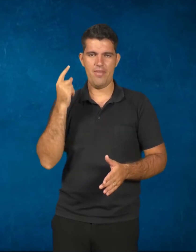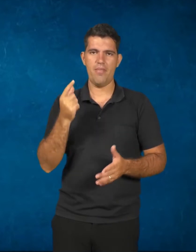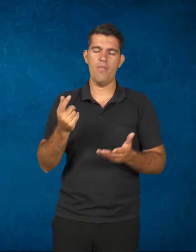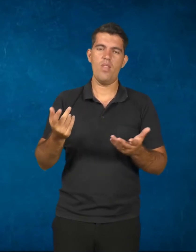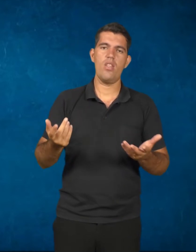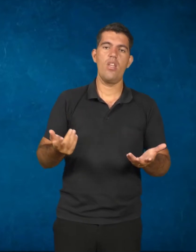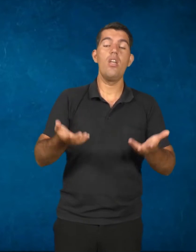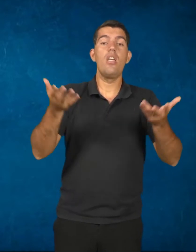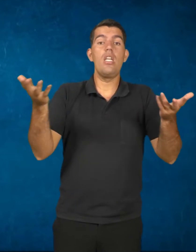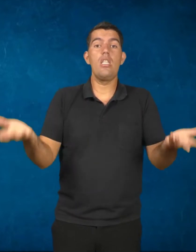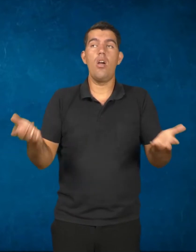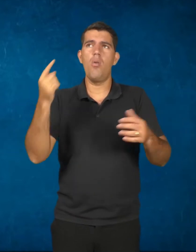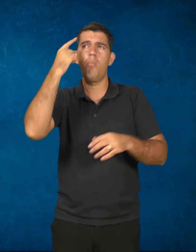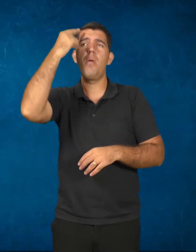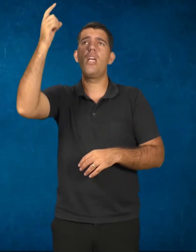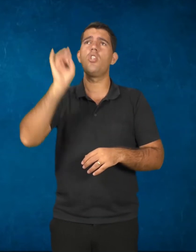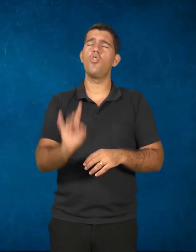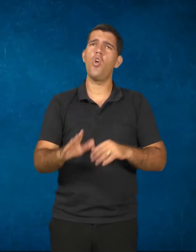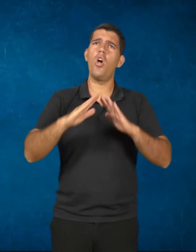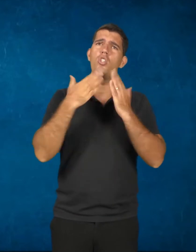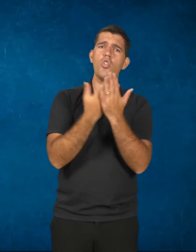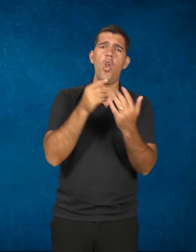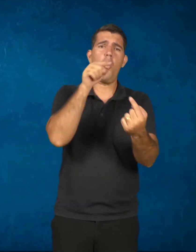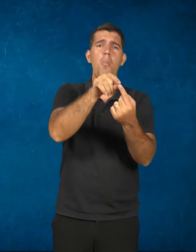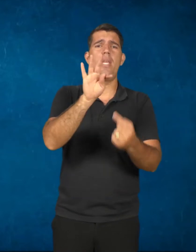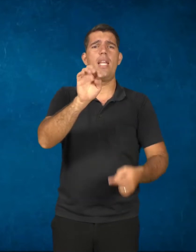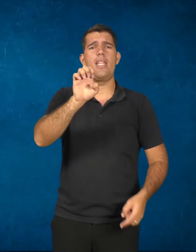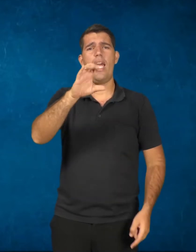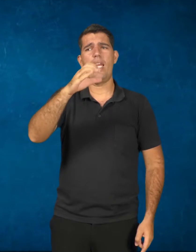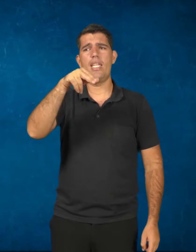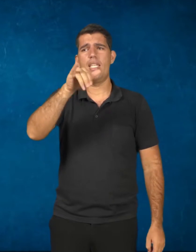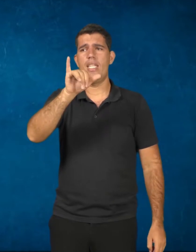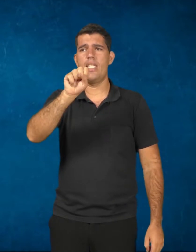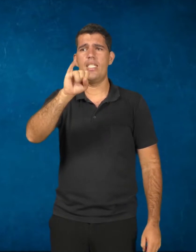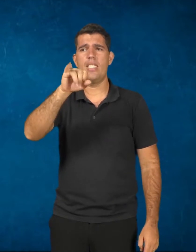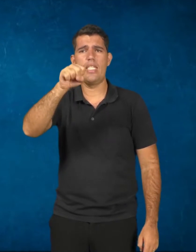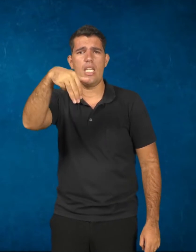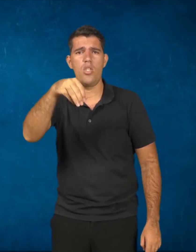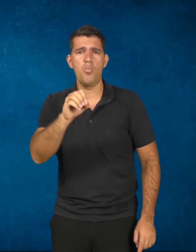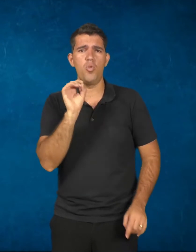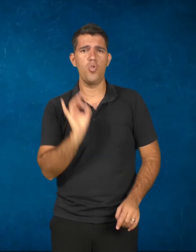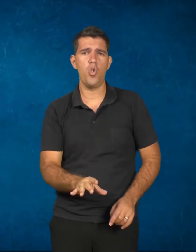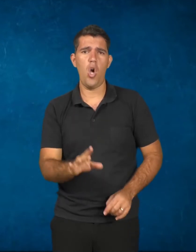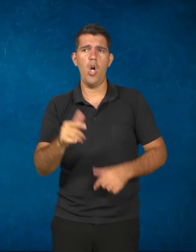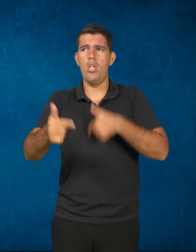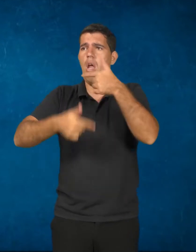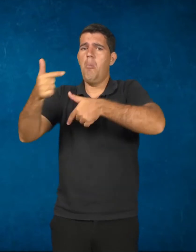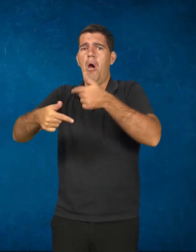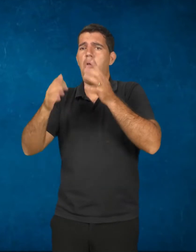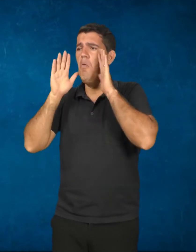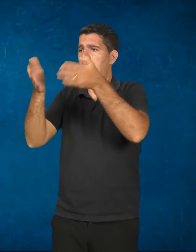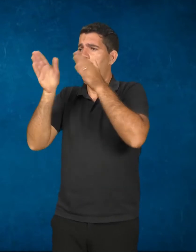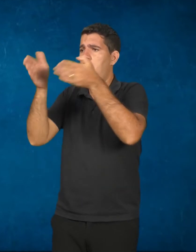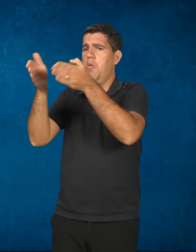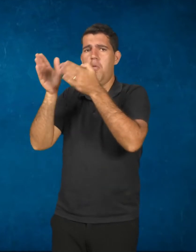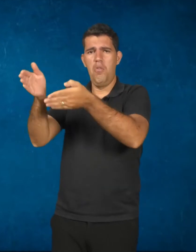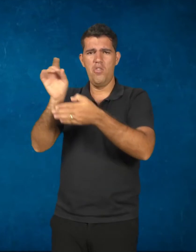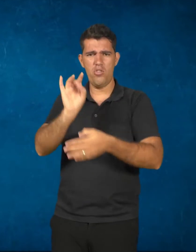escola que não era apoiada no mero tecnicismo, voltado e centrado no mercado de trabalho, que foram